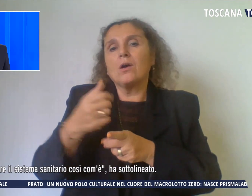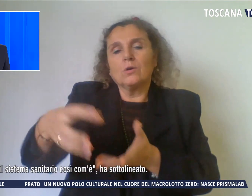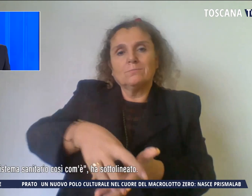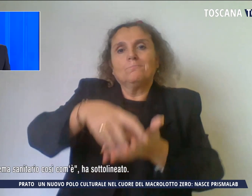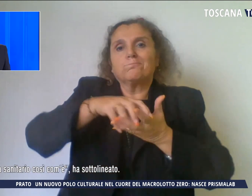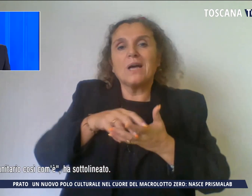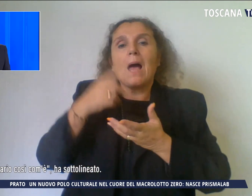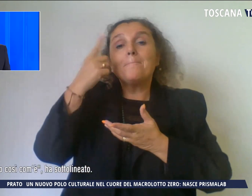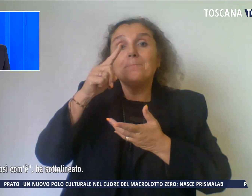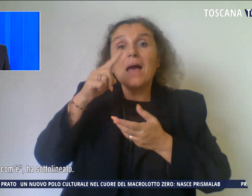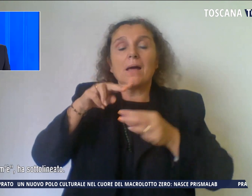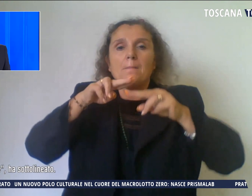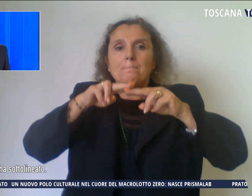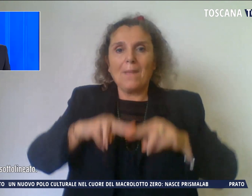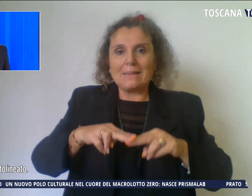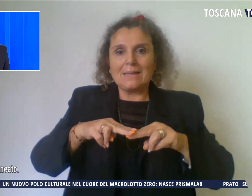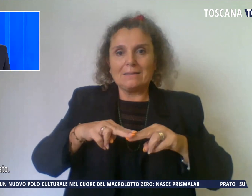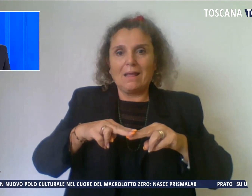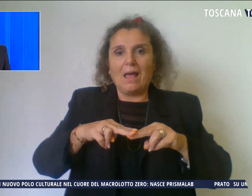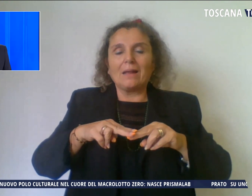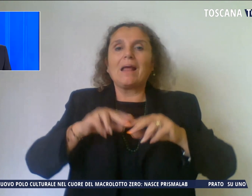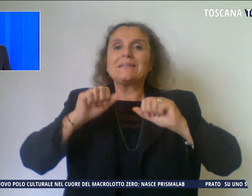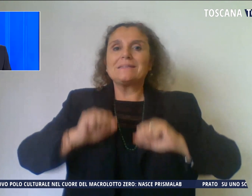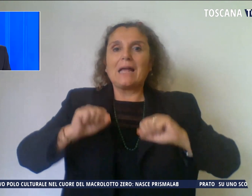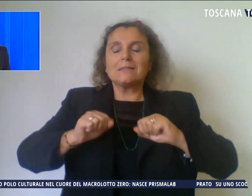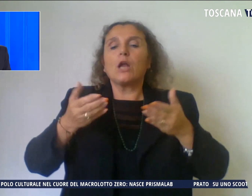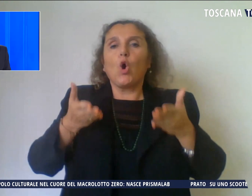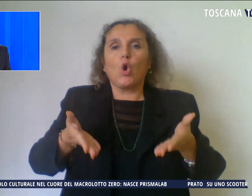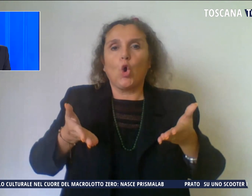il sistema sanitario così come è.